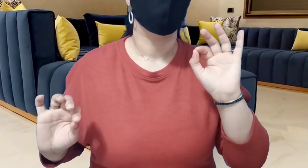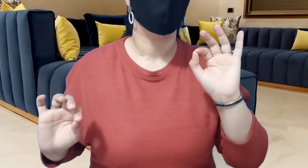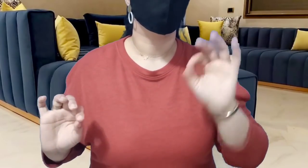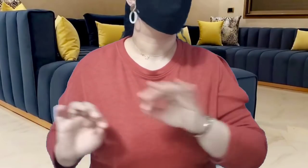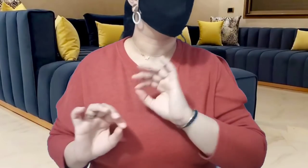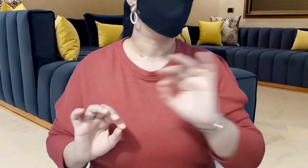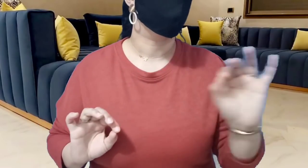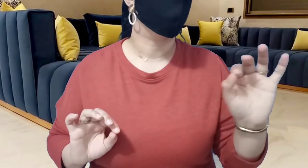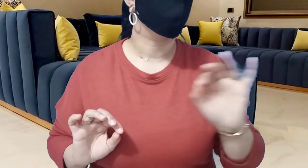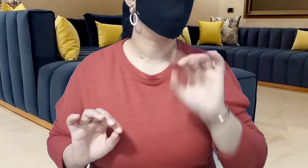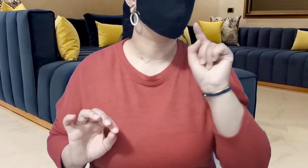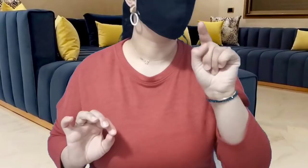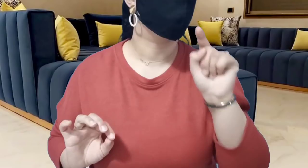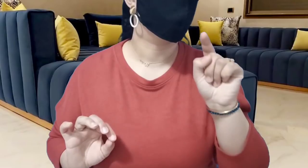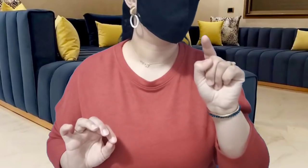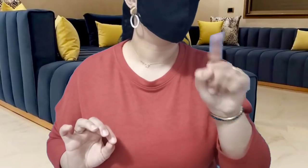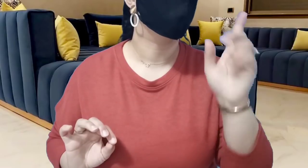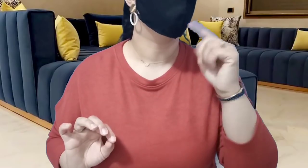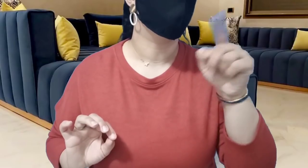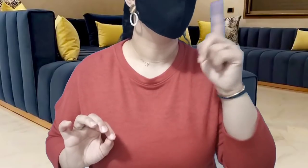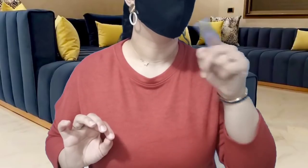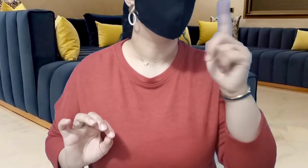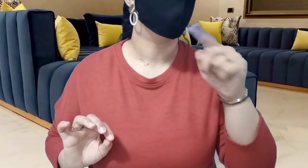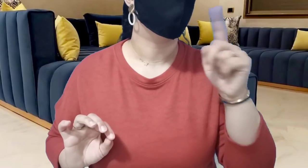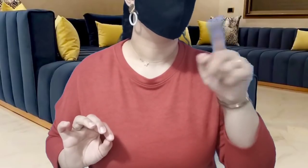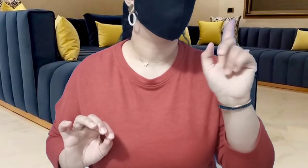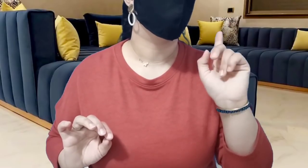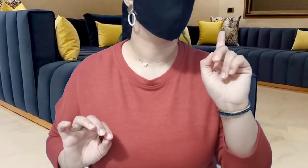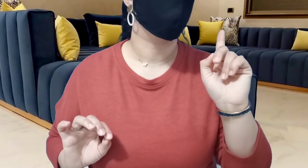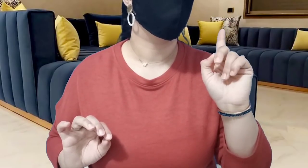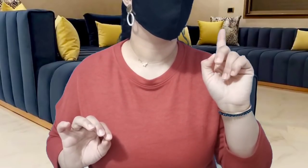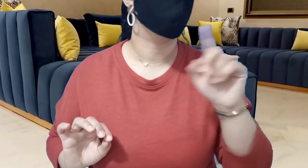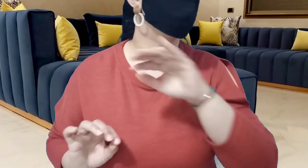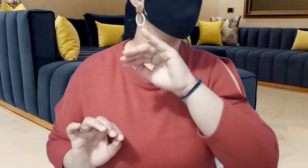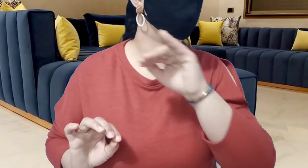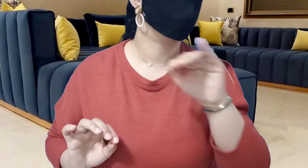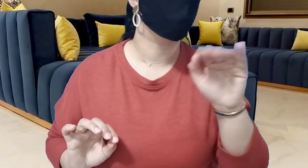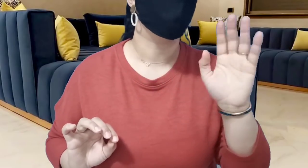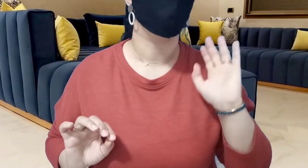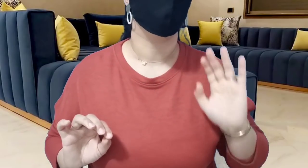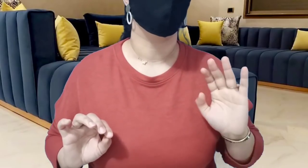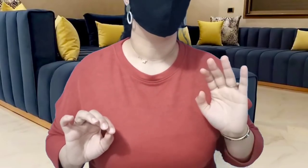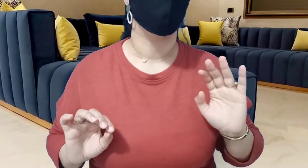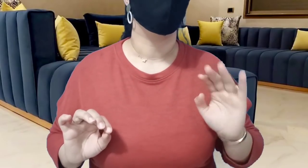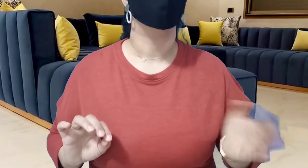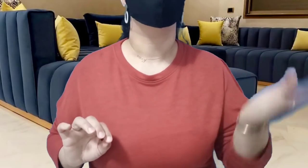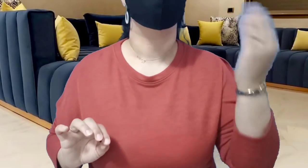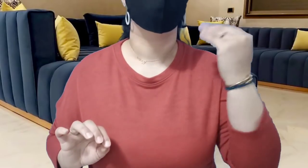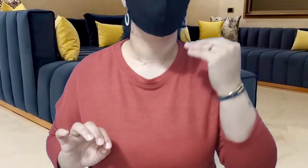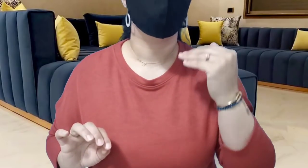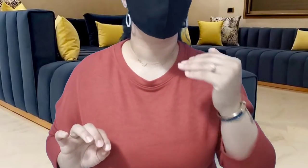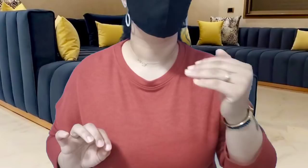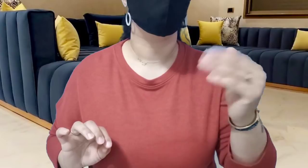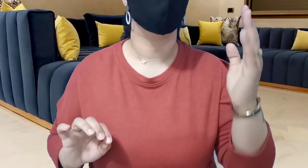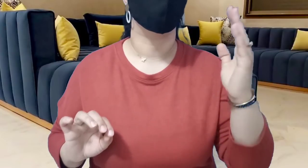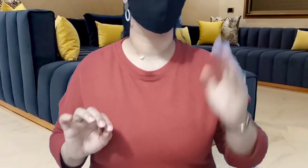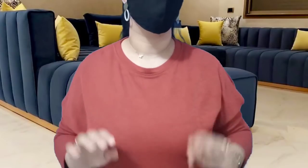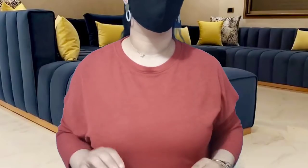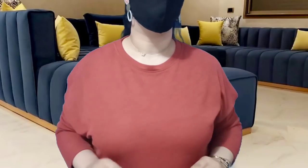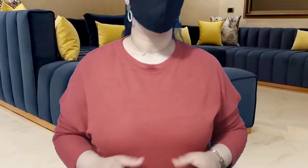ما كفاكمش أنكم كتسبوا فيها وتعرقوا فيها ورديتوها السحارة وفي الأخير بغيتو تلسقوا لها